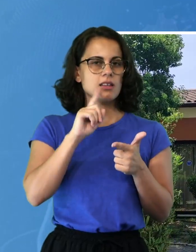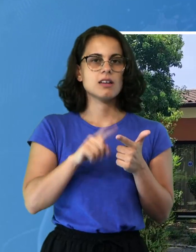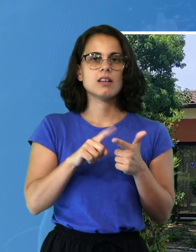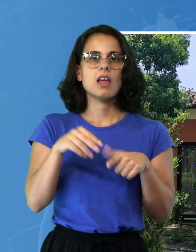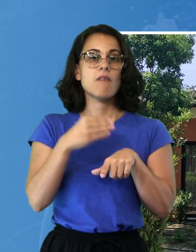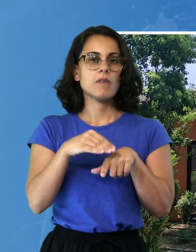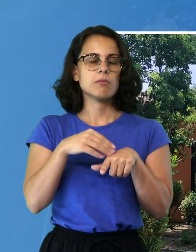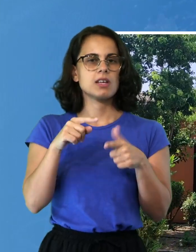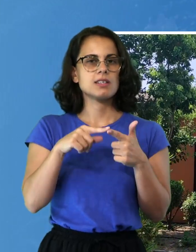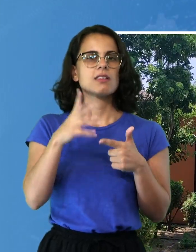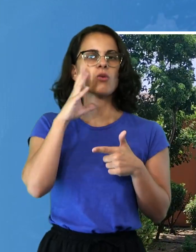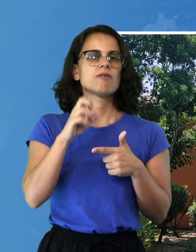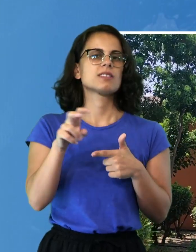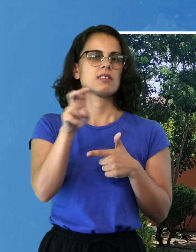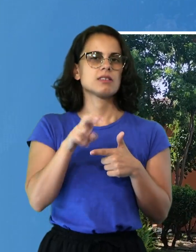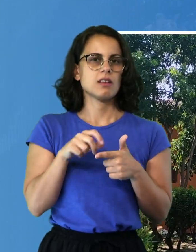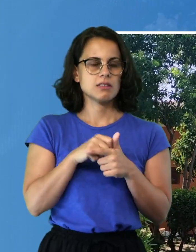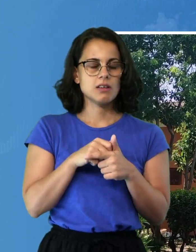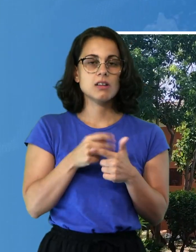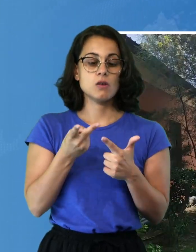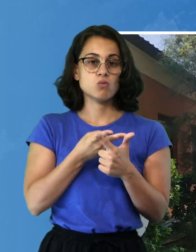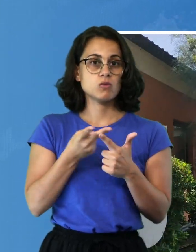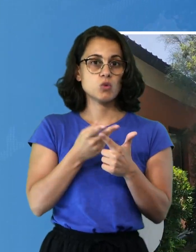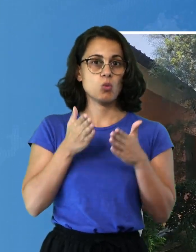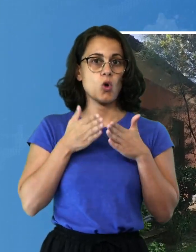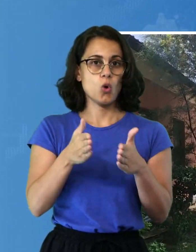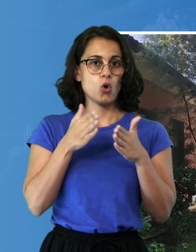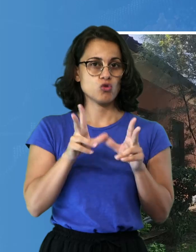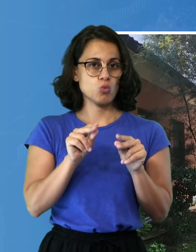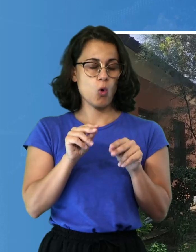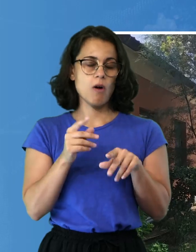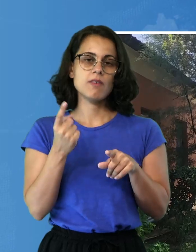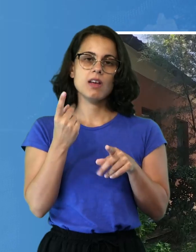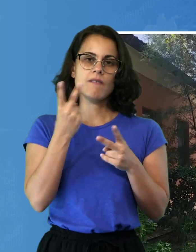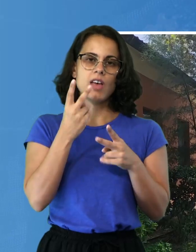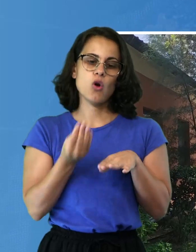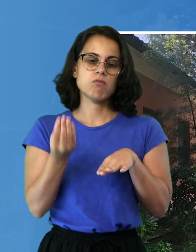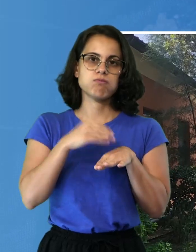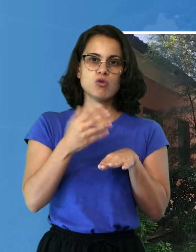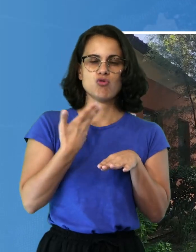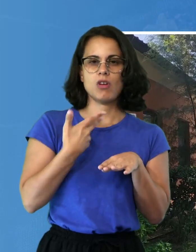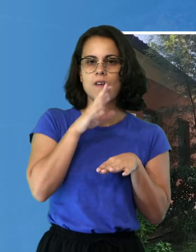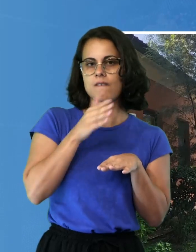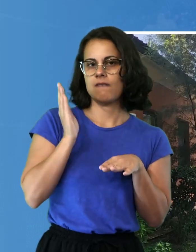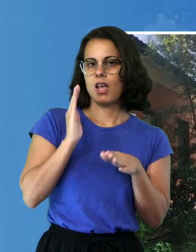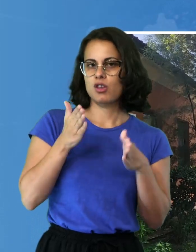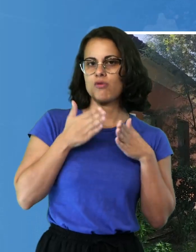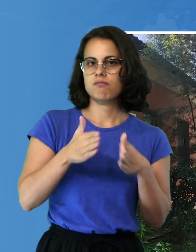dell'Università di Sassari. Questi corsi si aggiungono ai programmi già esistenti offerti dall'Università di Sassari che includono